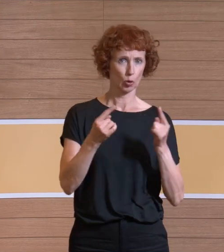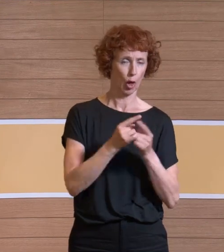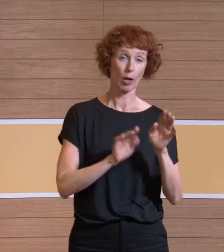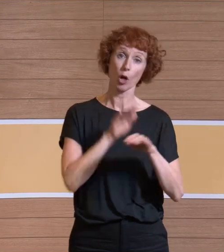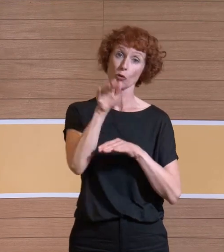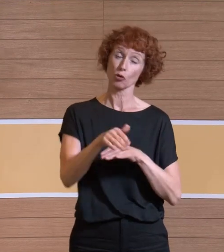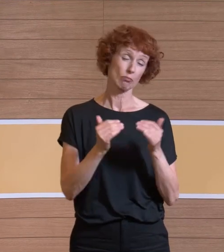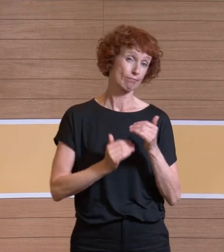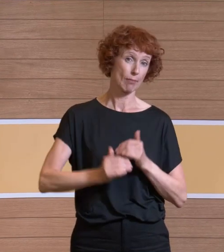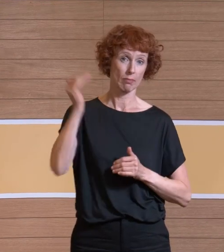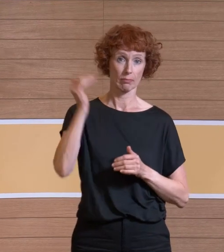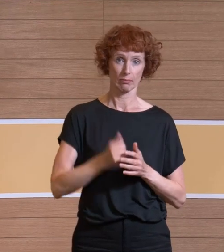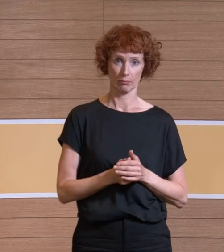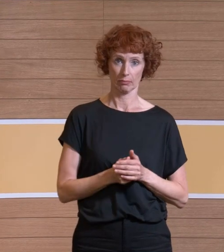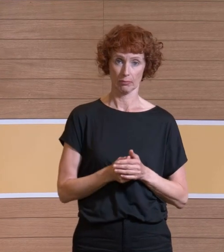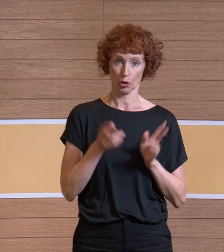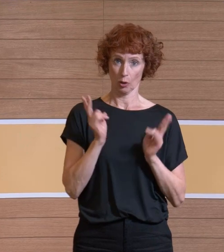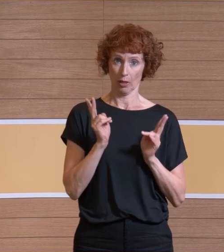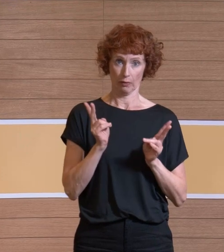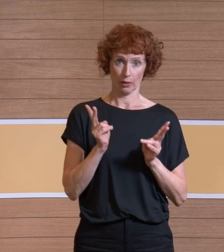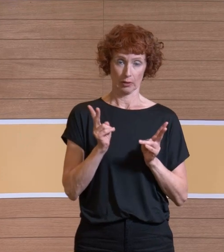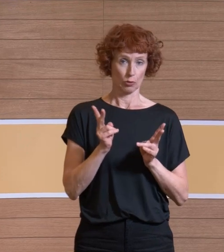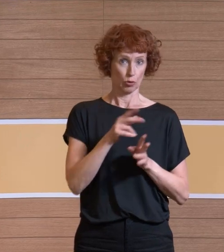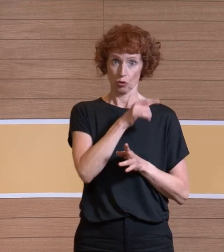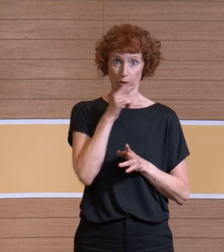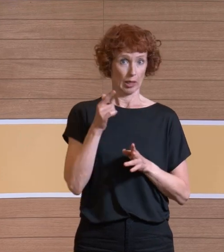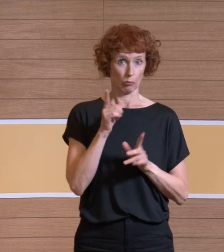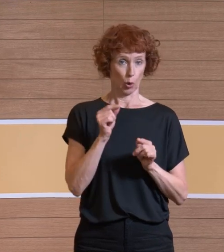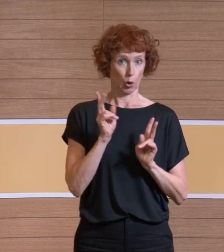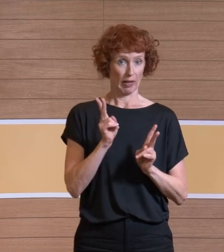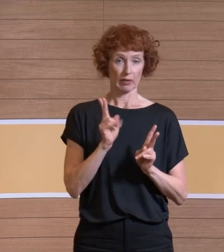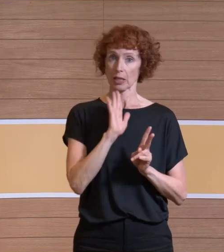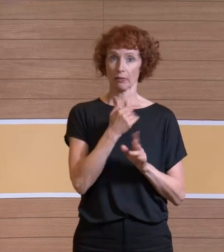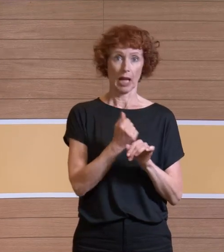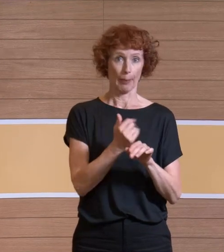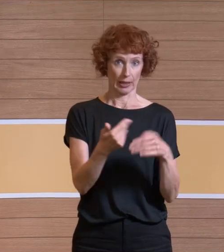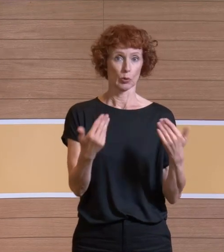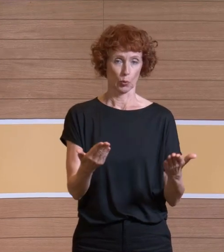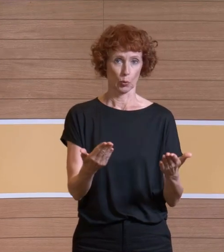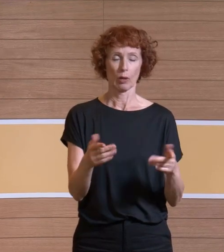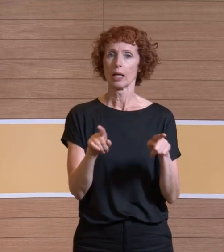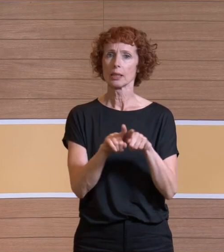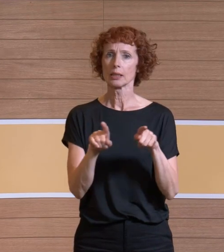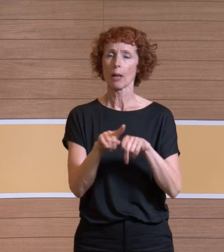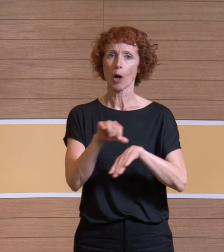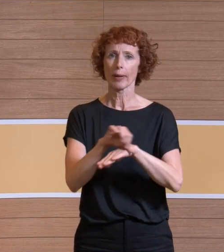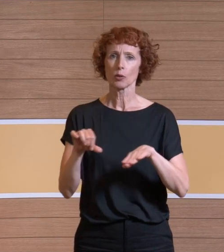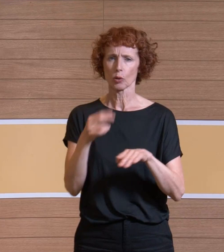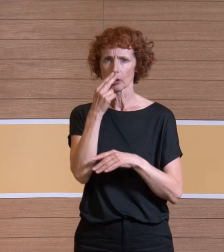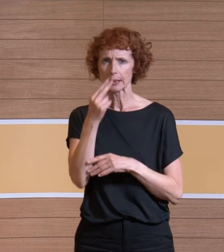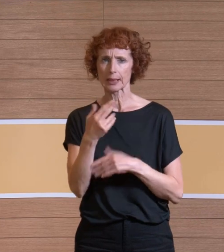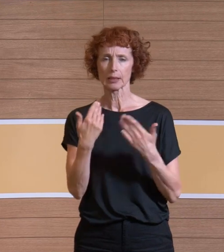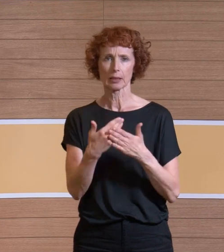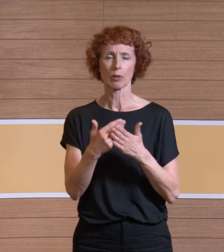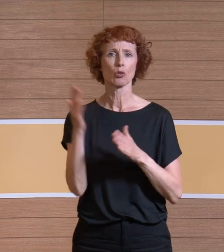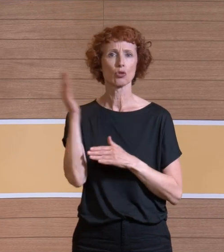ist der Grenzwert, hätten die eigentlich gar nicht arbeiten dürfen. Bei den gleichen Operationen haben wir beobachtet, dass die Schallpegel etwa unter dem Faktor